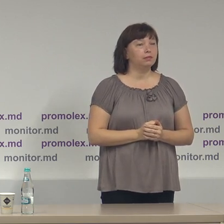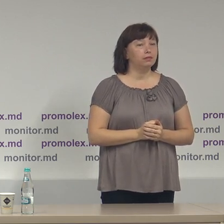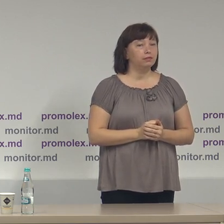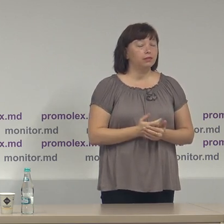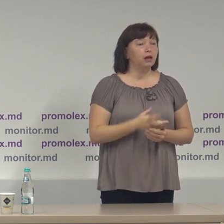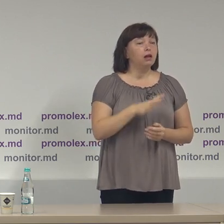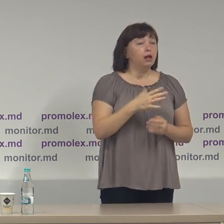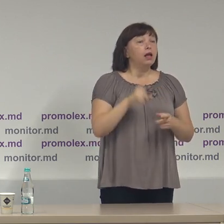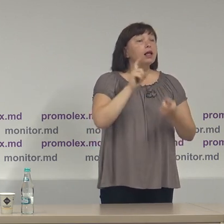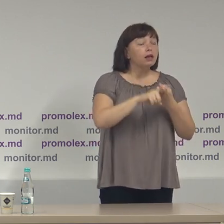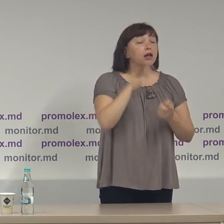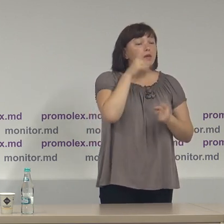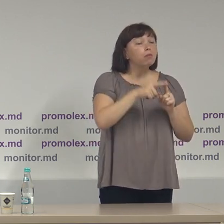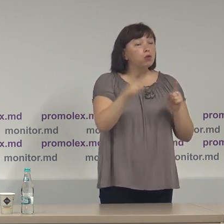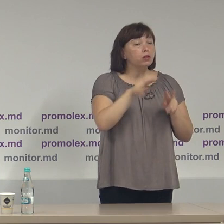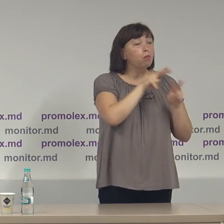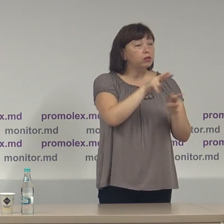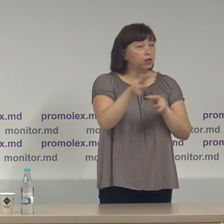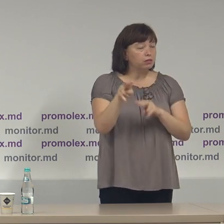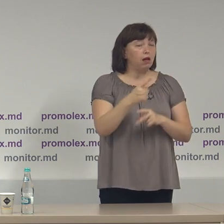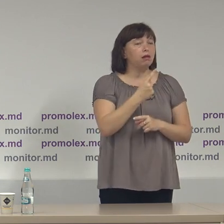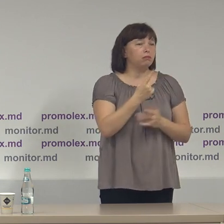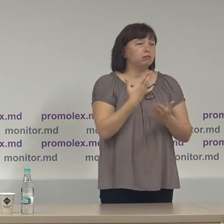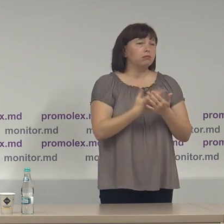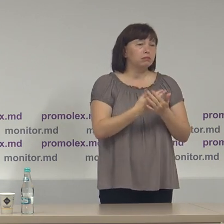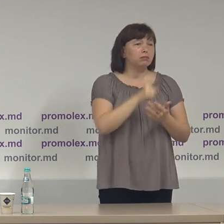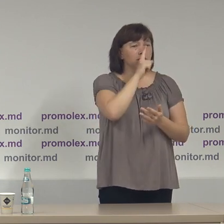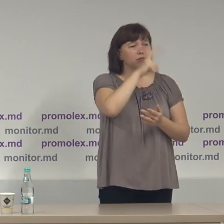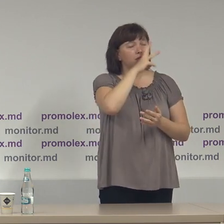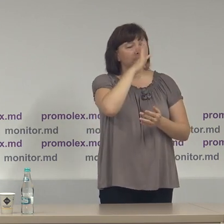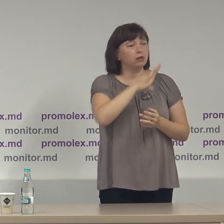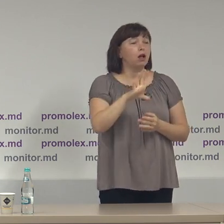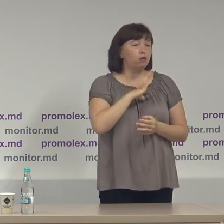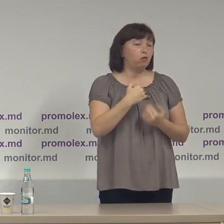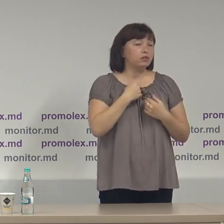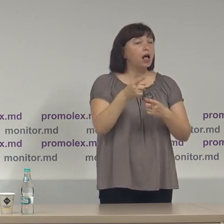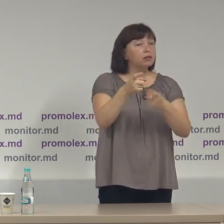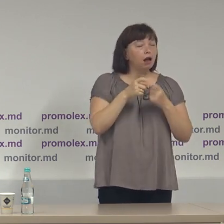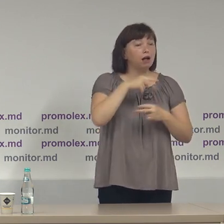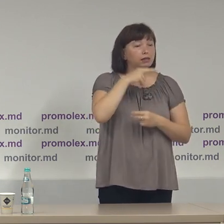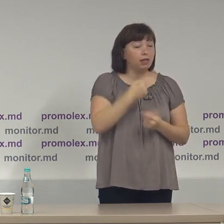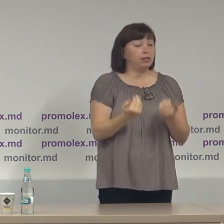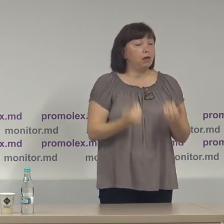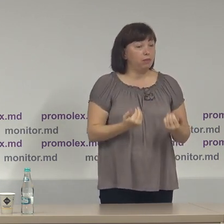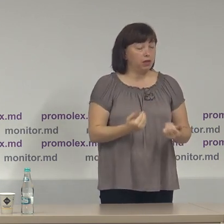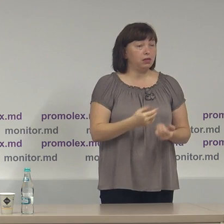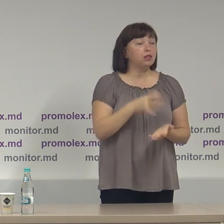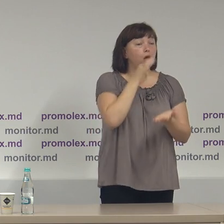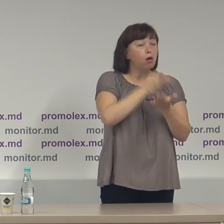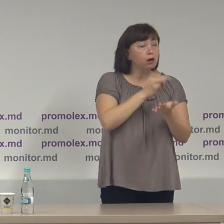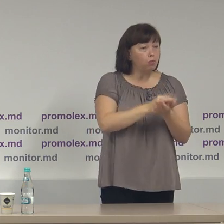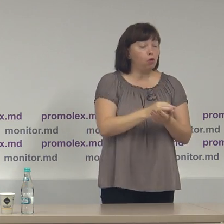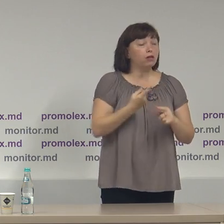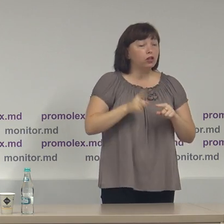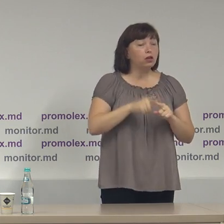Legat de perioada de monitorizare, câteva chestiuni principiale la care vreau să atrag atenție, în prezentul raport sau în